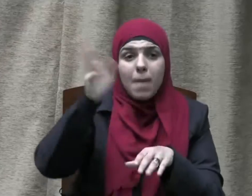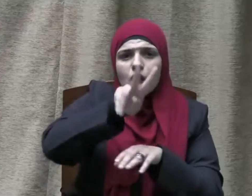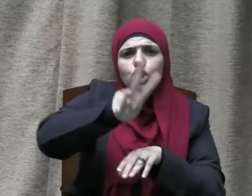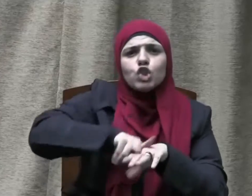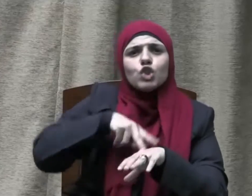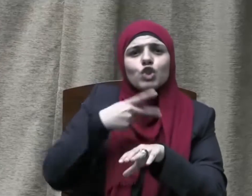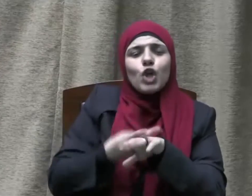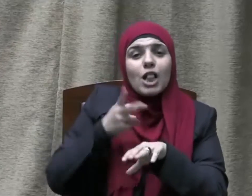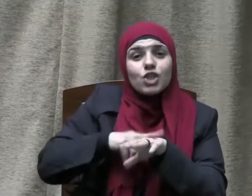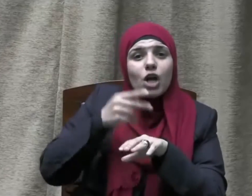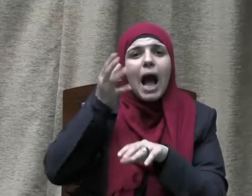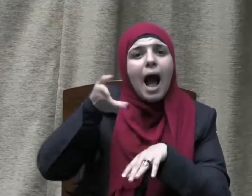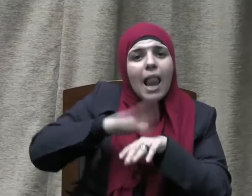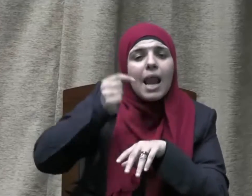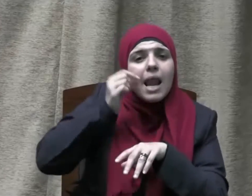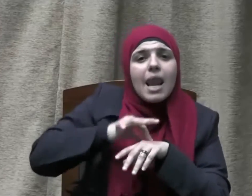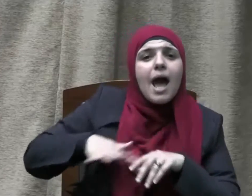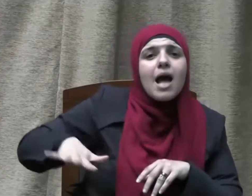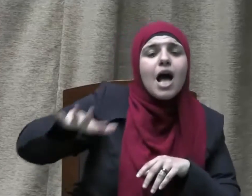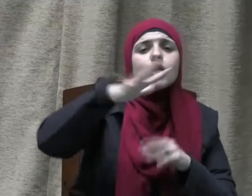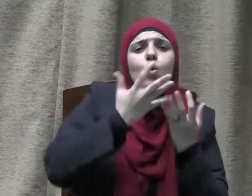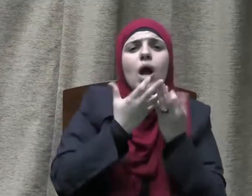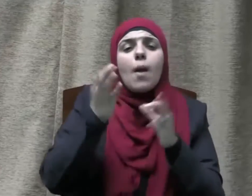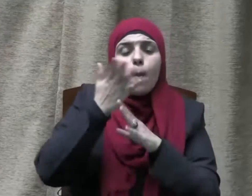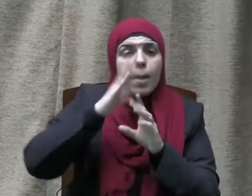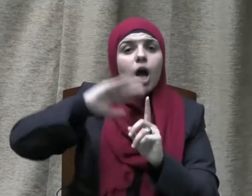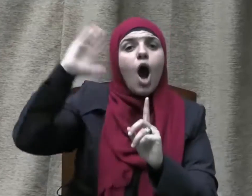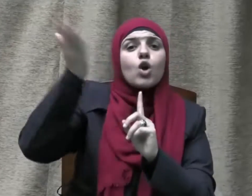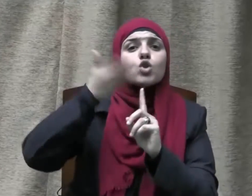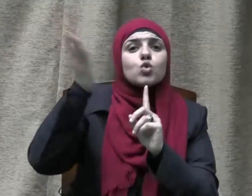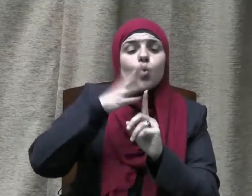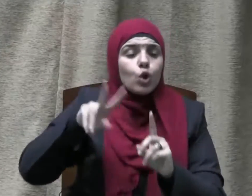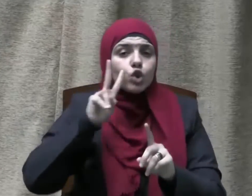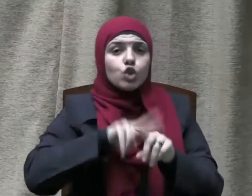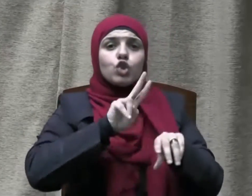على الناس ويكون الرسول عليكم شهيدا